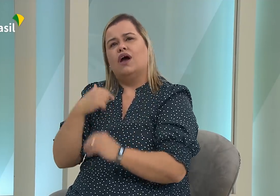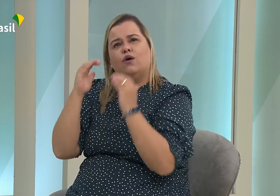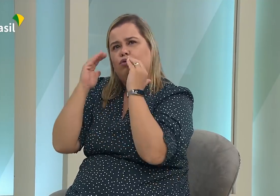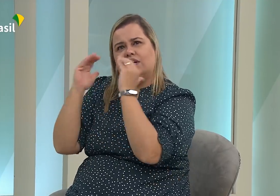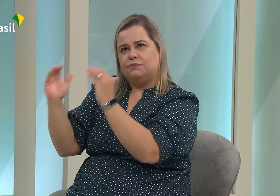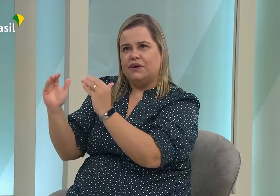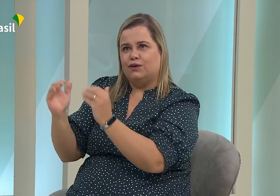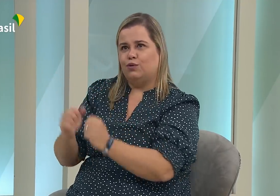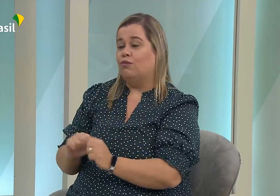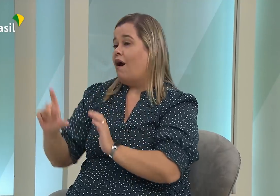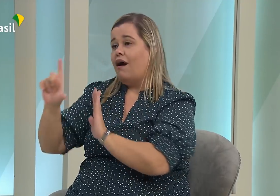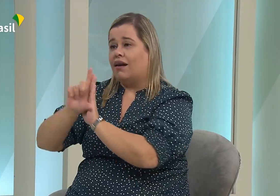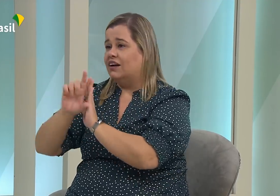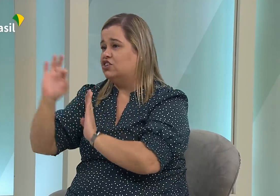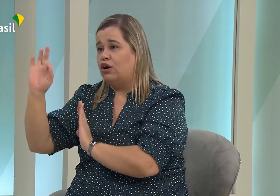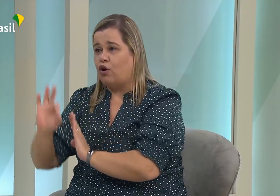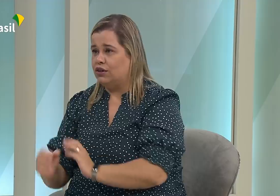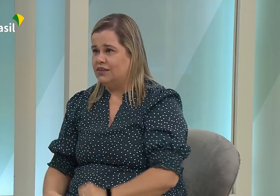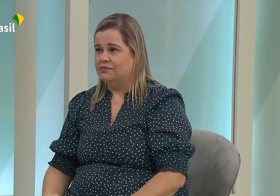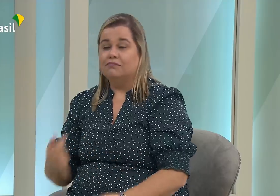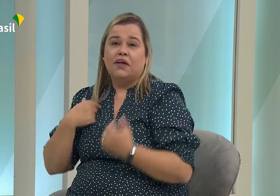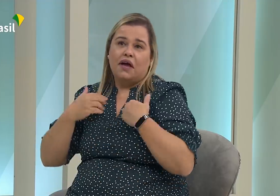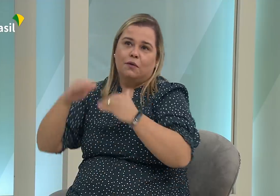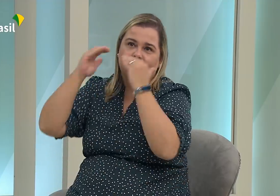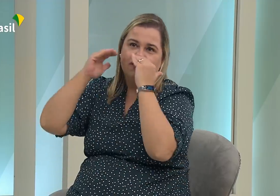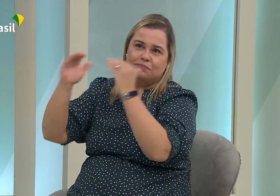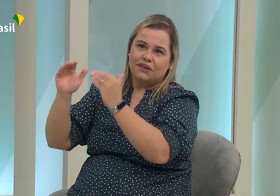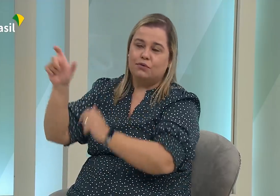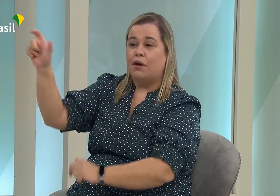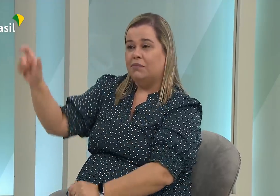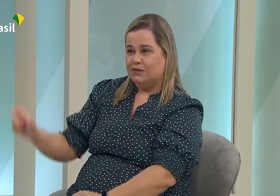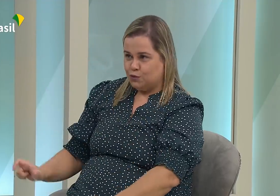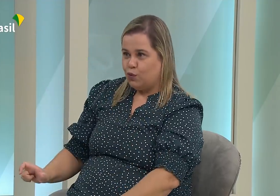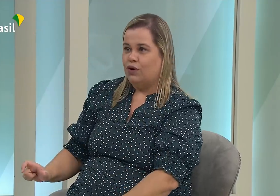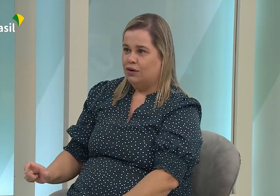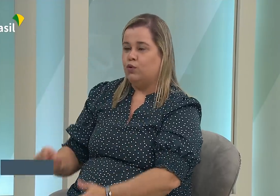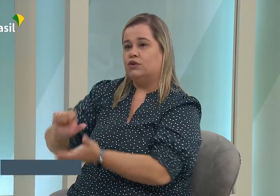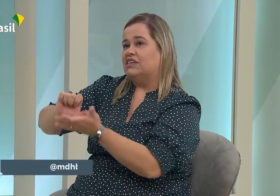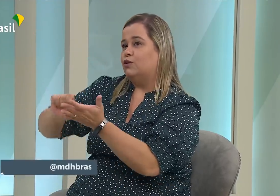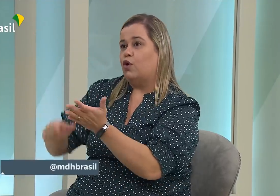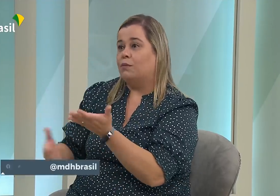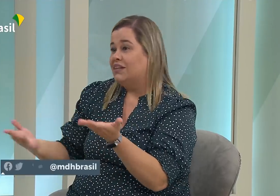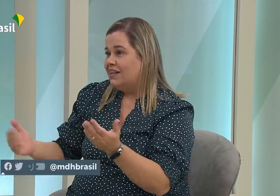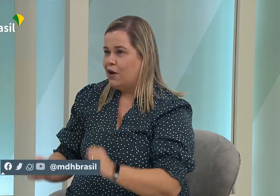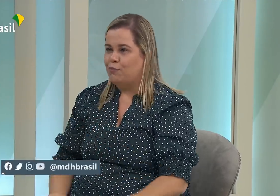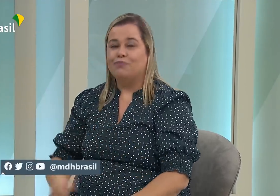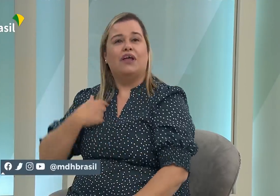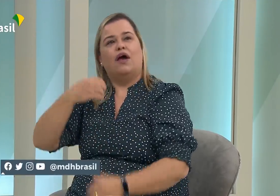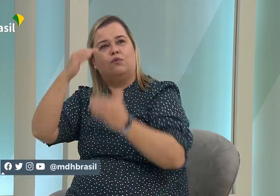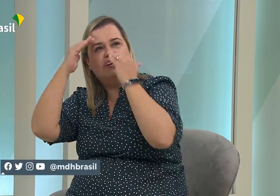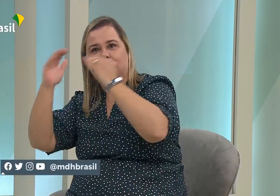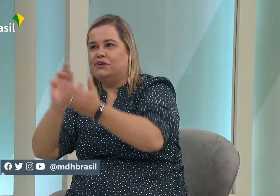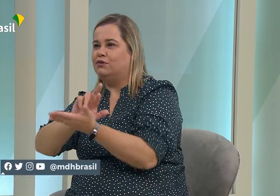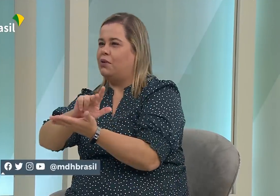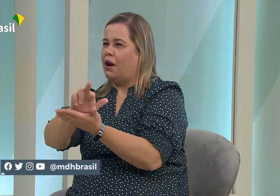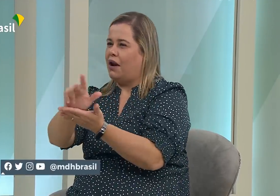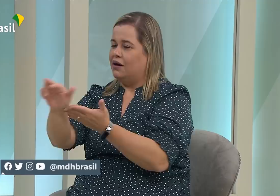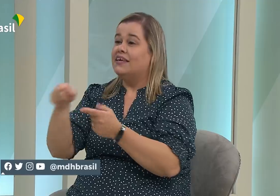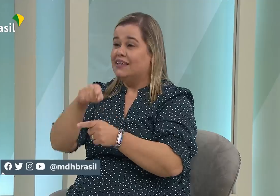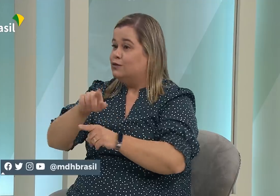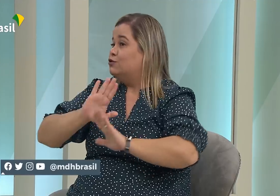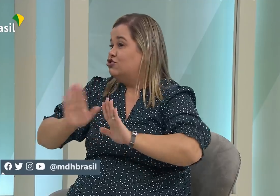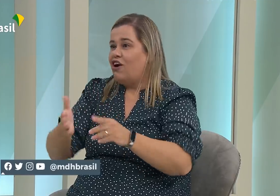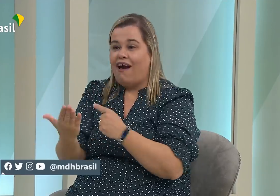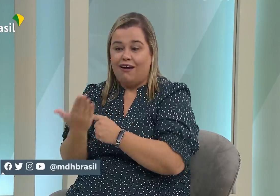e colocar ali algo que respeita. Por exemplo, eu respeito a lei de cotas? Eu respeito a pessoa com síndrome de Down?